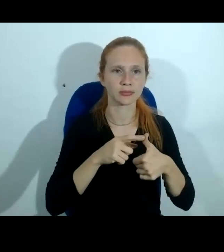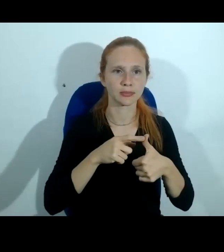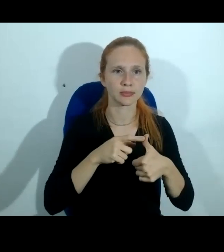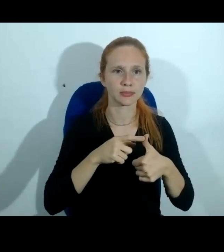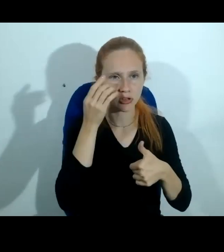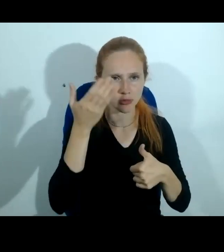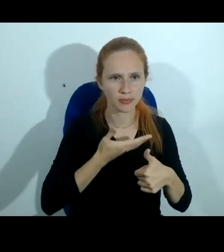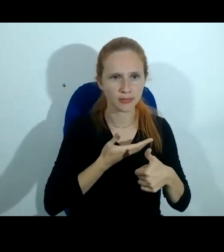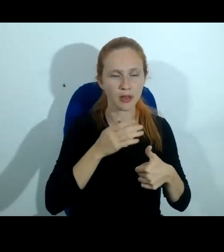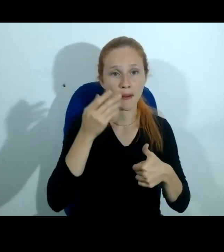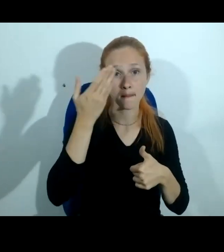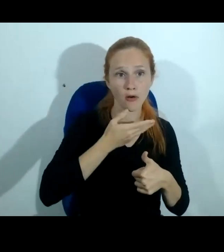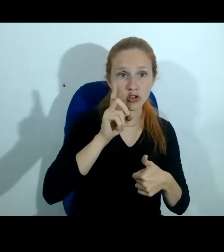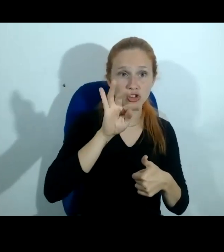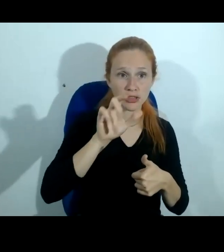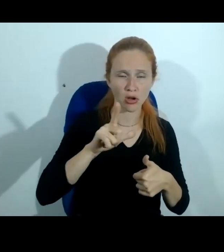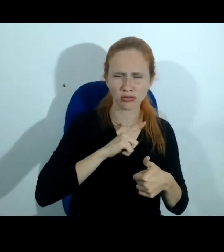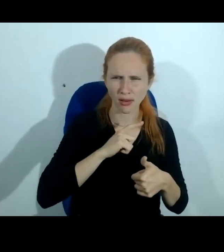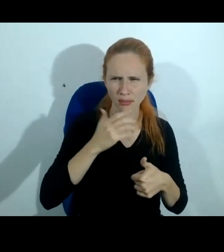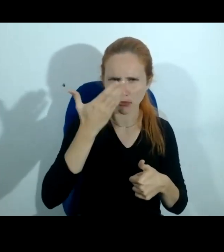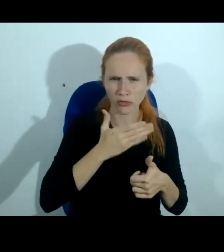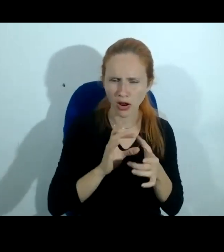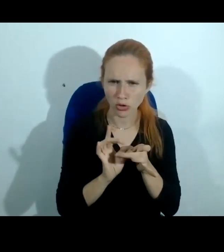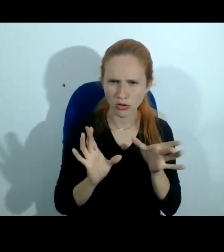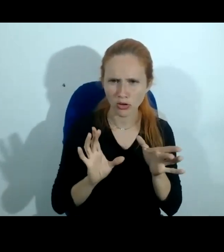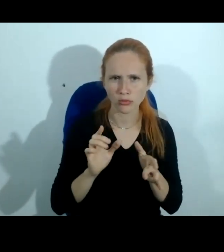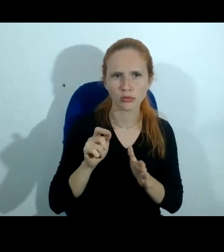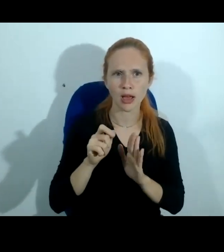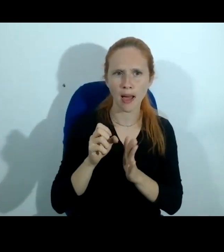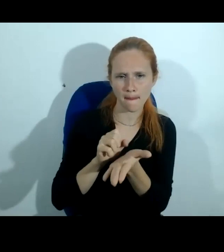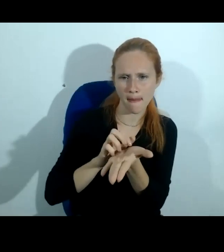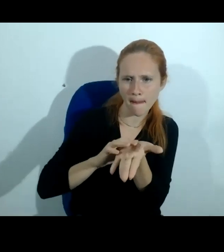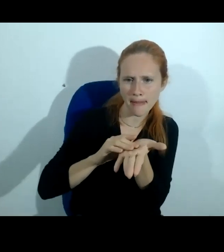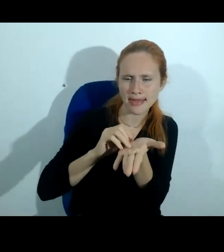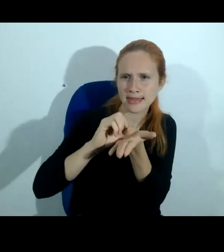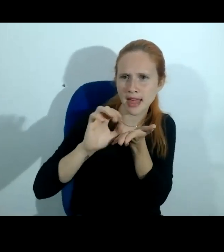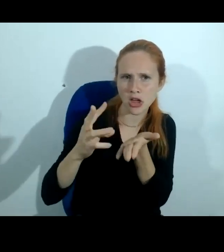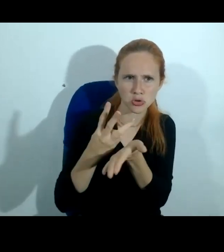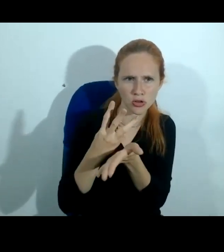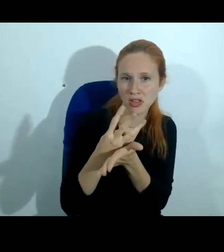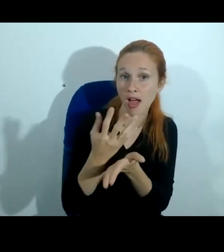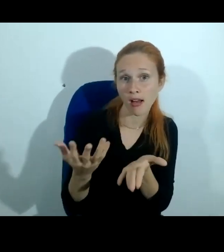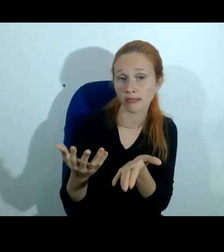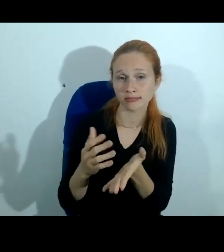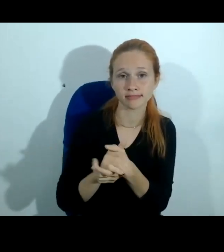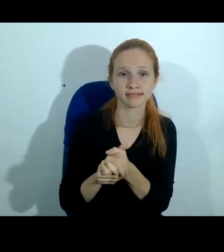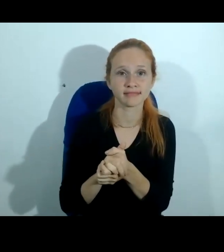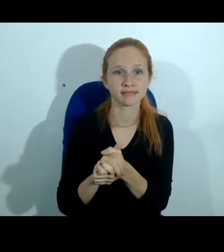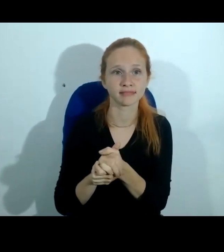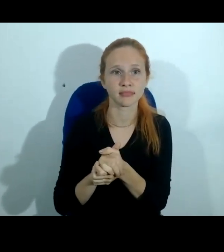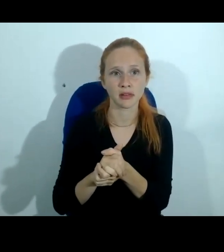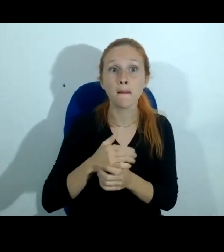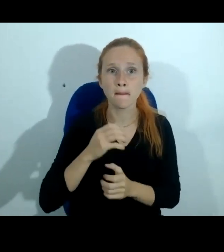digital nós temos comprovação da autoria quer dizer aquela mensagem do WhatsApp tema polêmico a gente